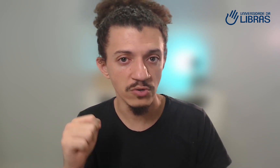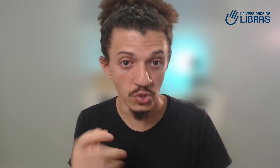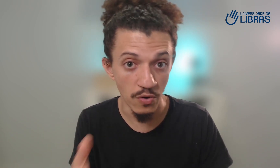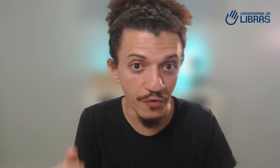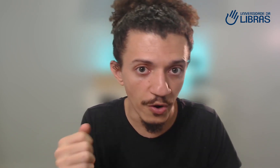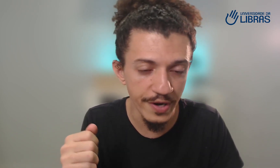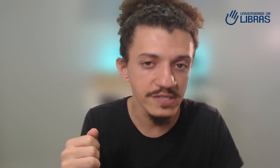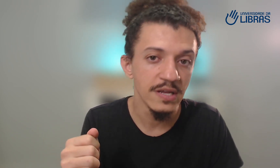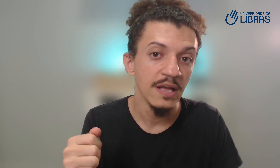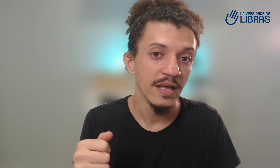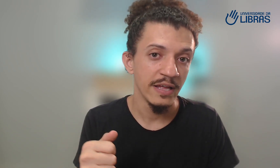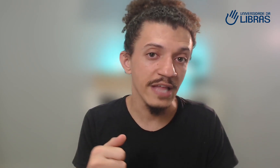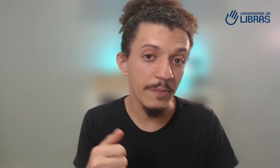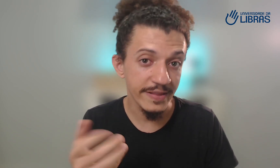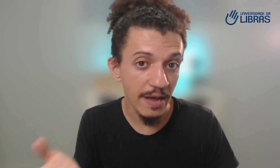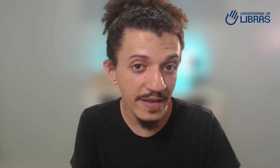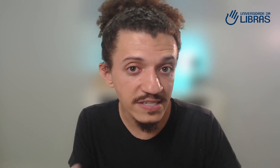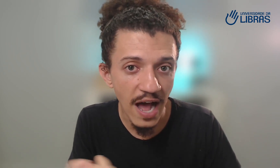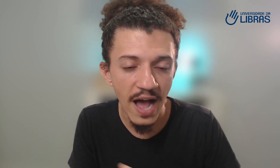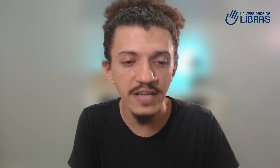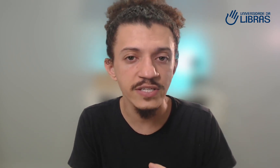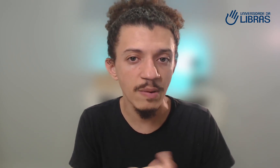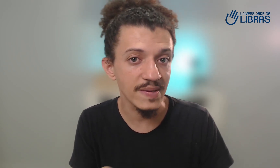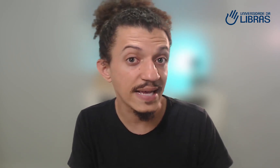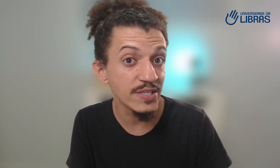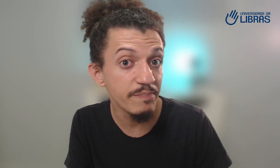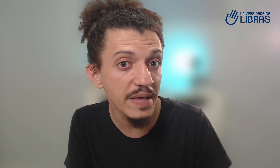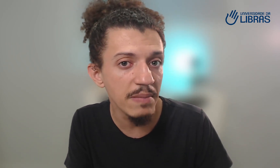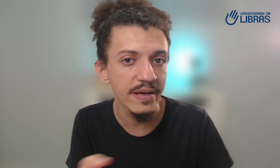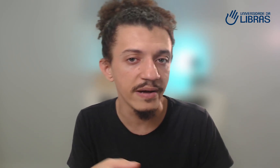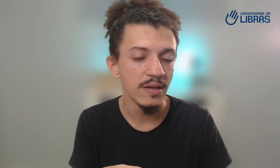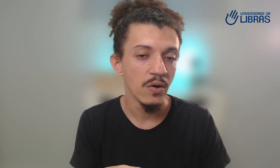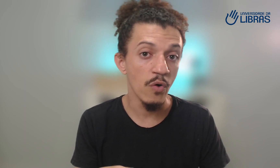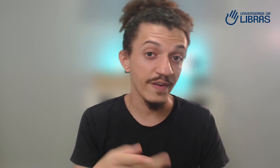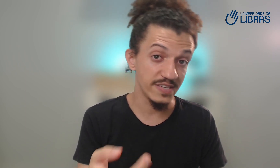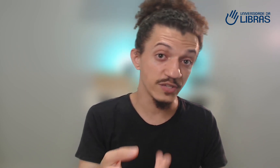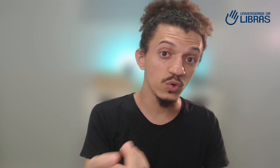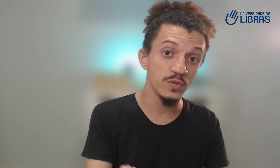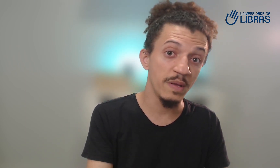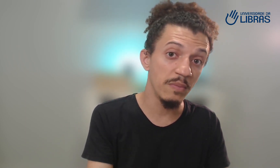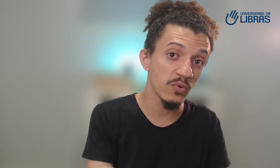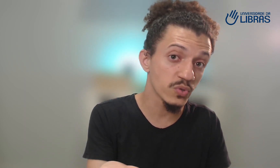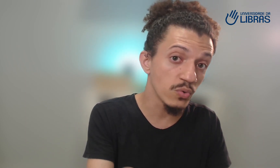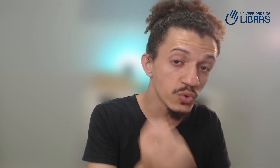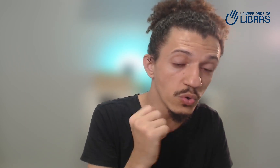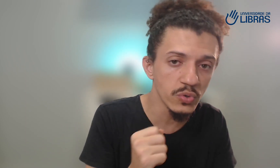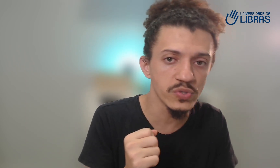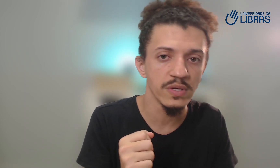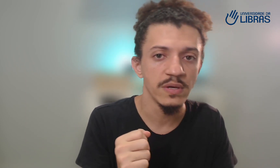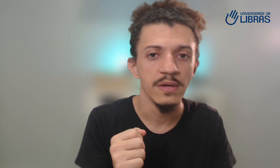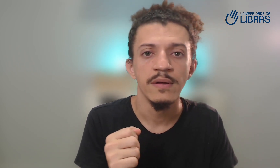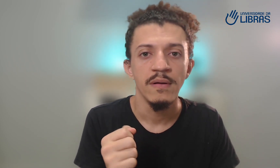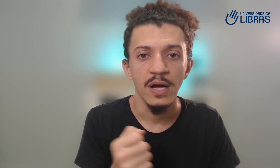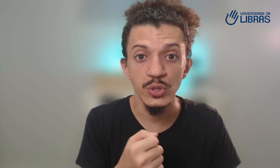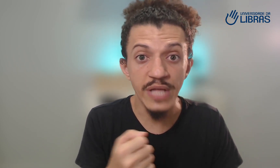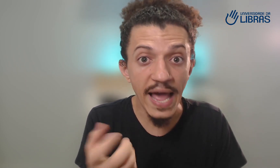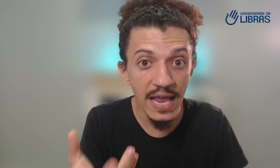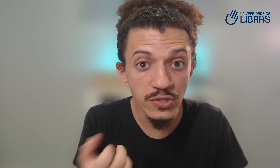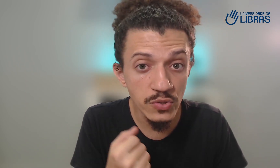os louvores, interpretar a mensagem, a passagem bíblica, ou fazer estudos bíblicos com os surdos, ajudar eles a